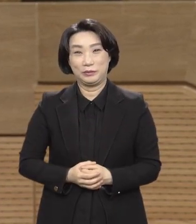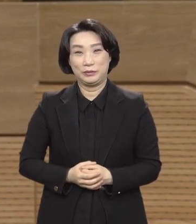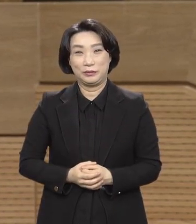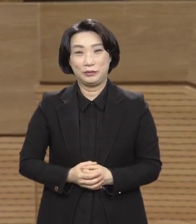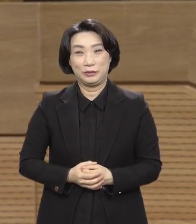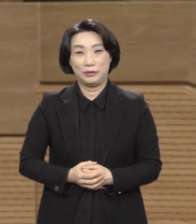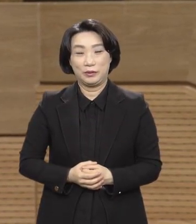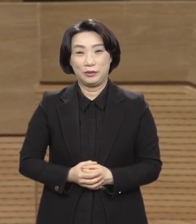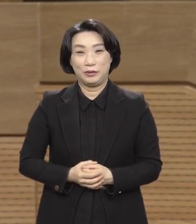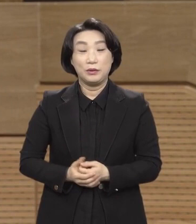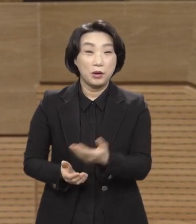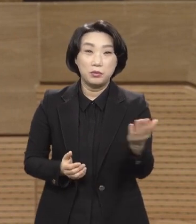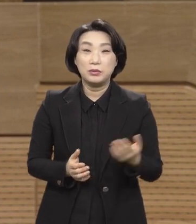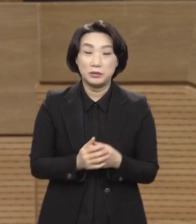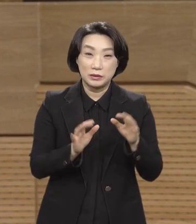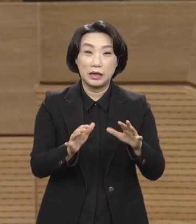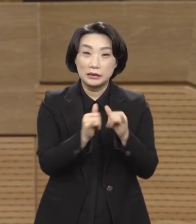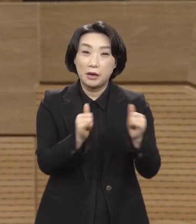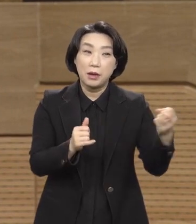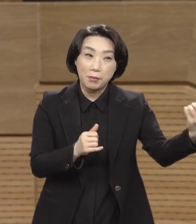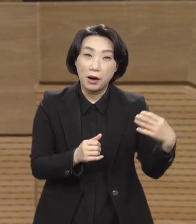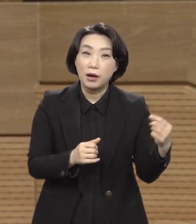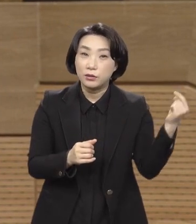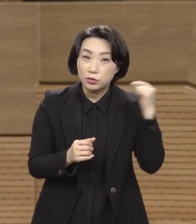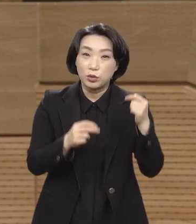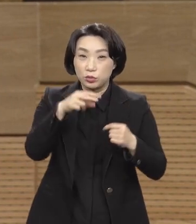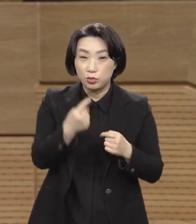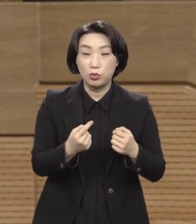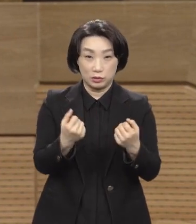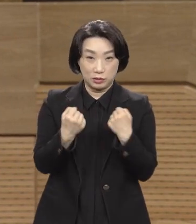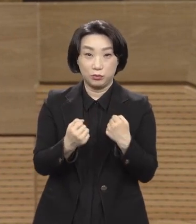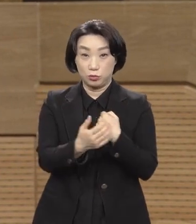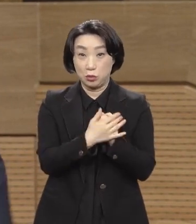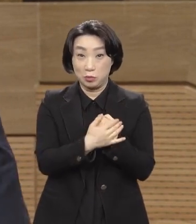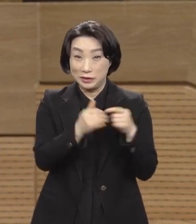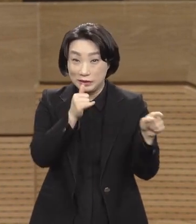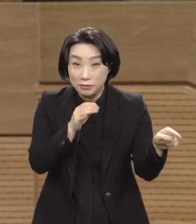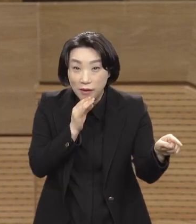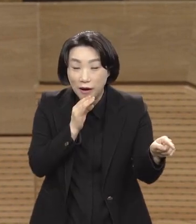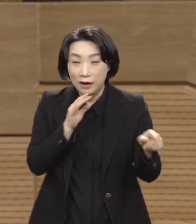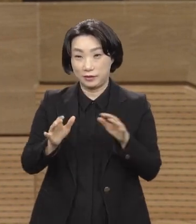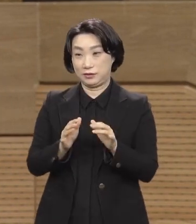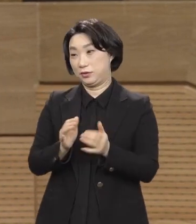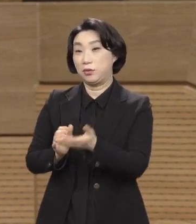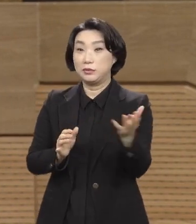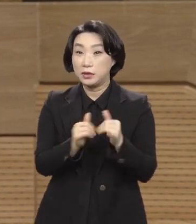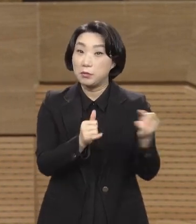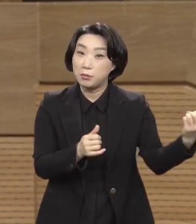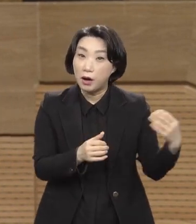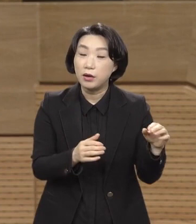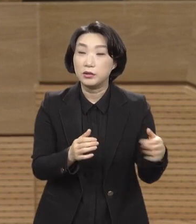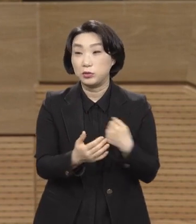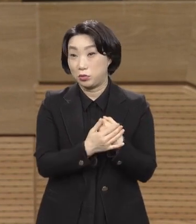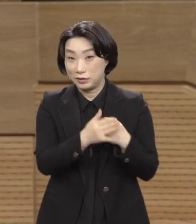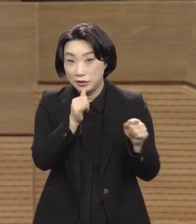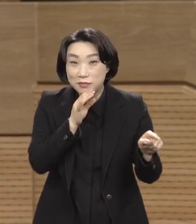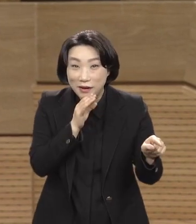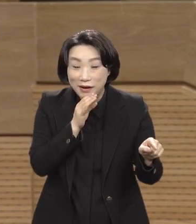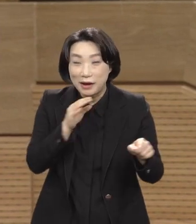아멘 우리만 들어도 힘이 되고 도움이 되는데 사람 말도 그런데 하나님 말씀은 얼마나